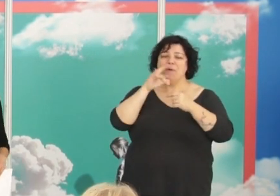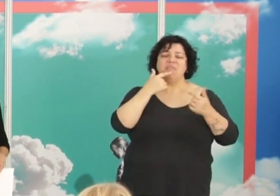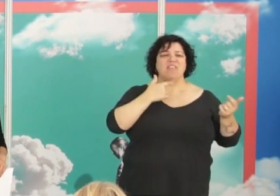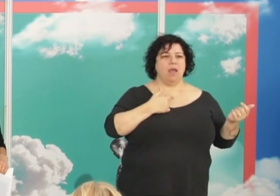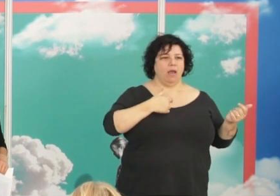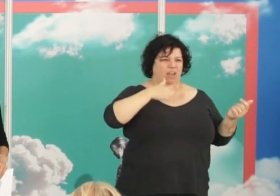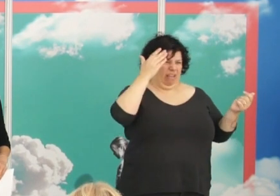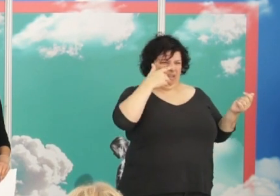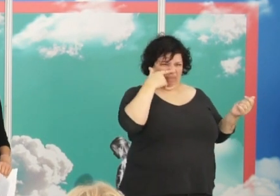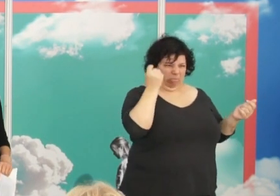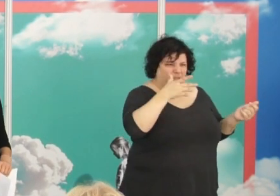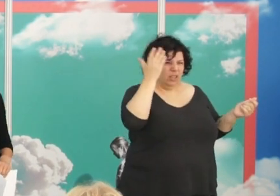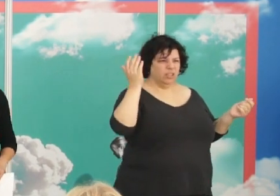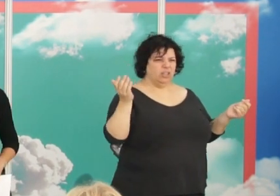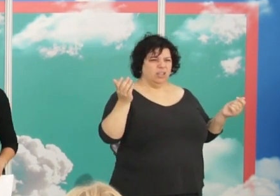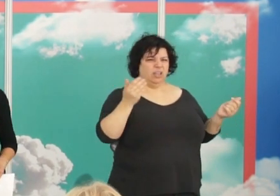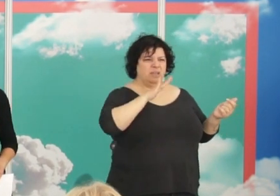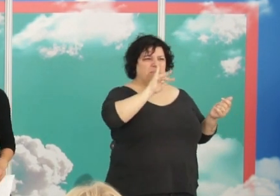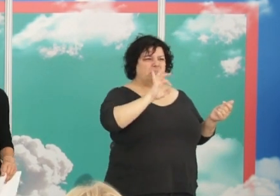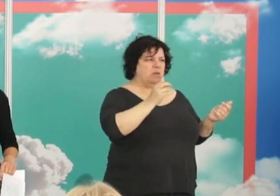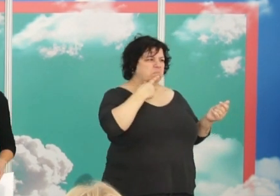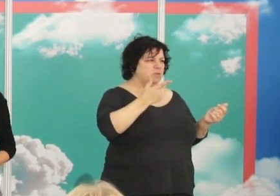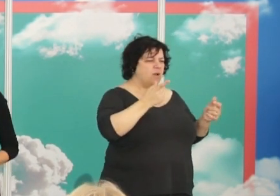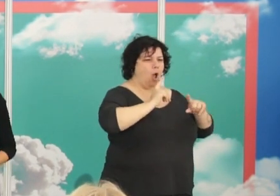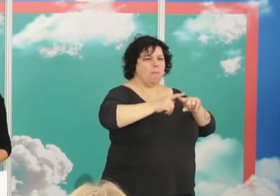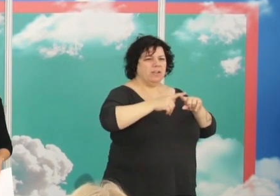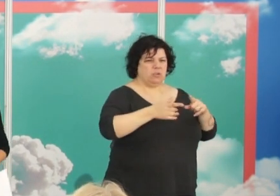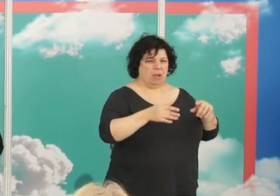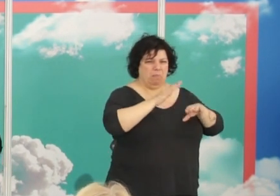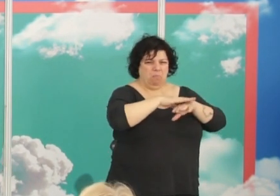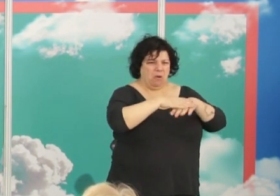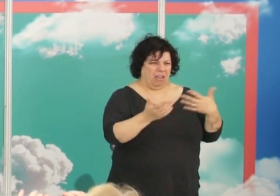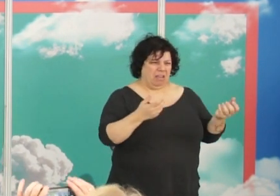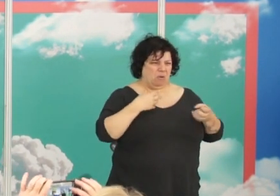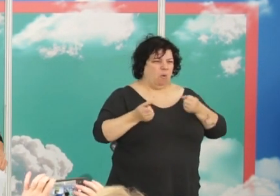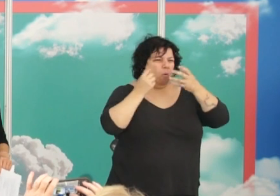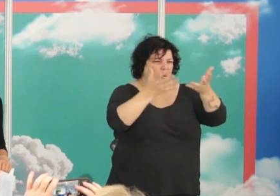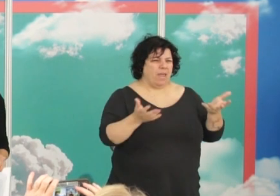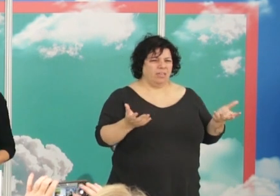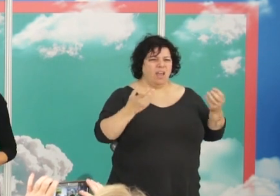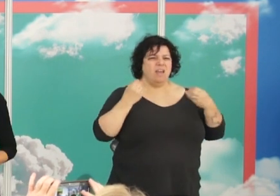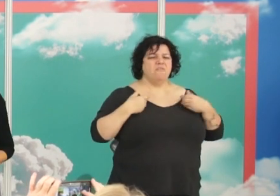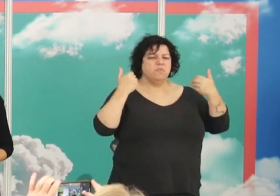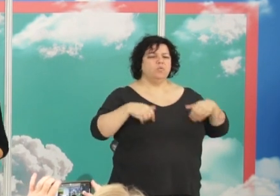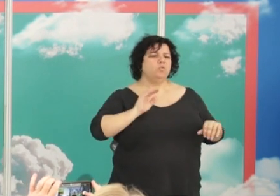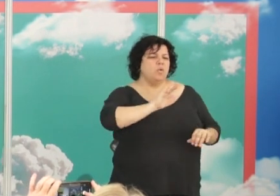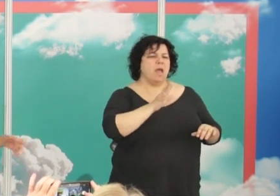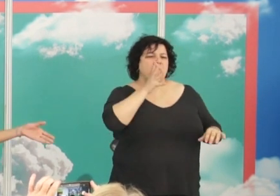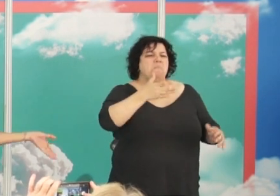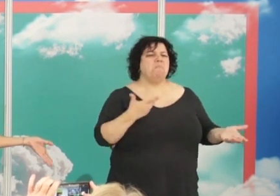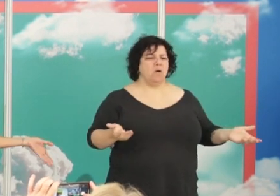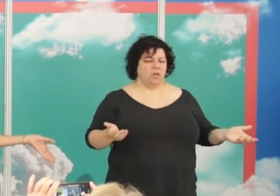dicho que qué importaba que Pío del Río fuera homosexual que por qué tenía que contar la vida personal de nadie